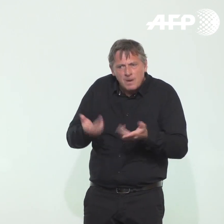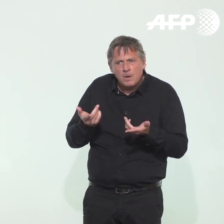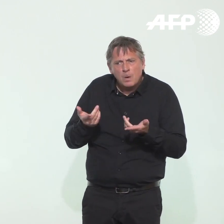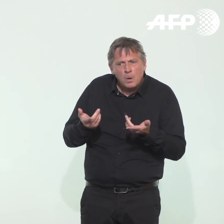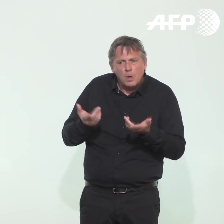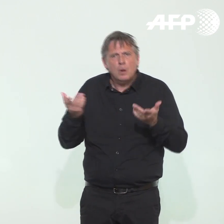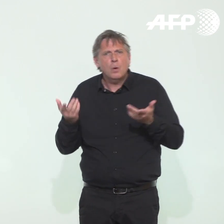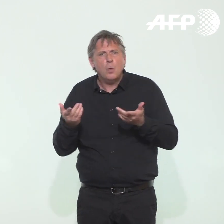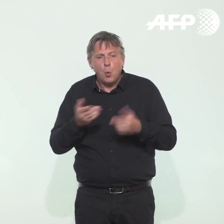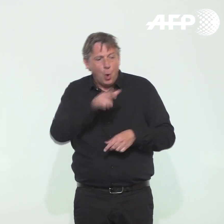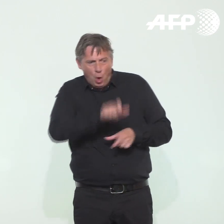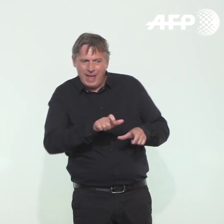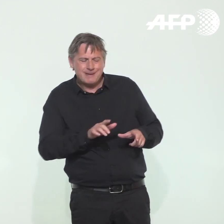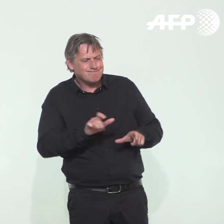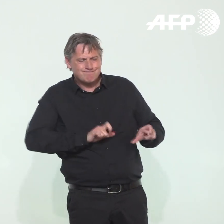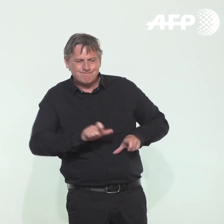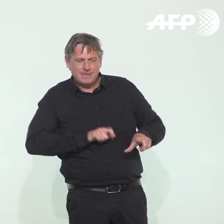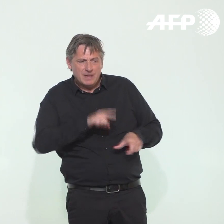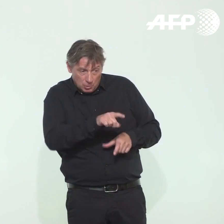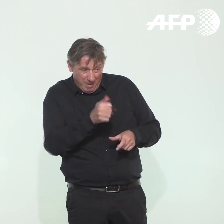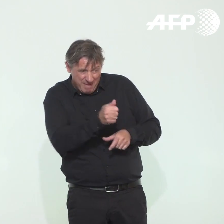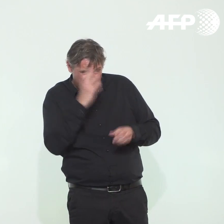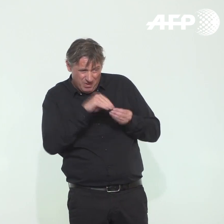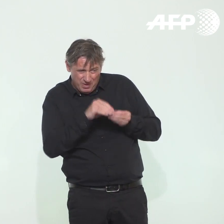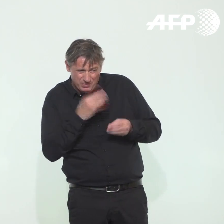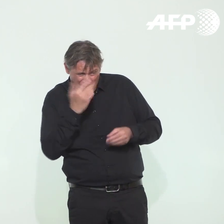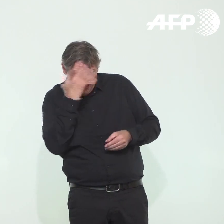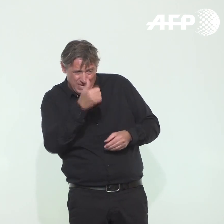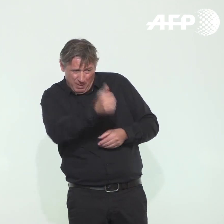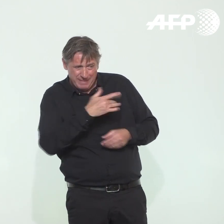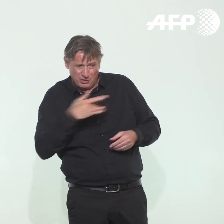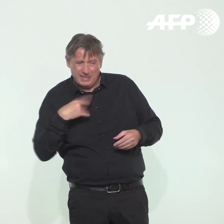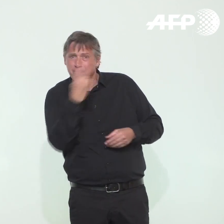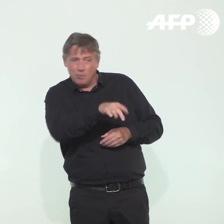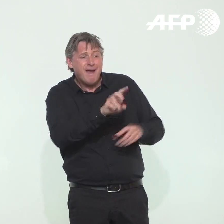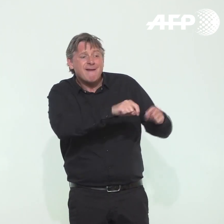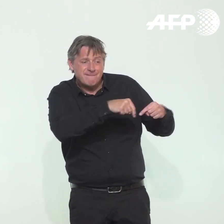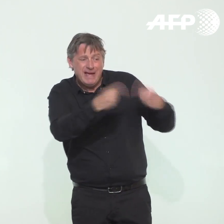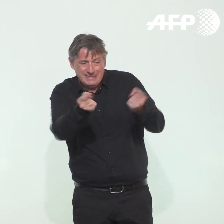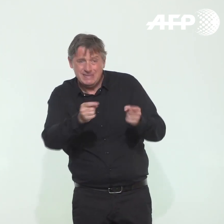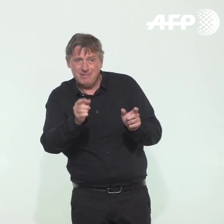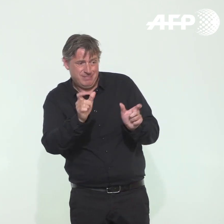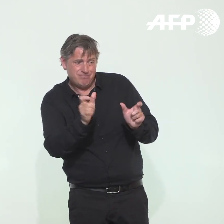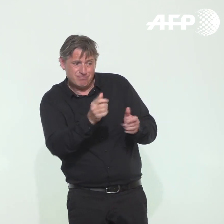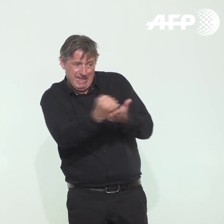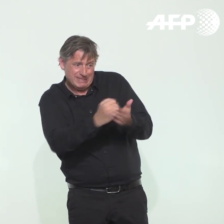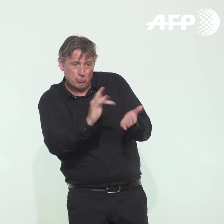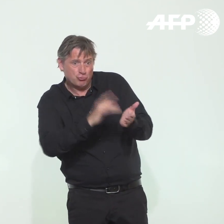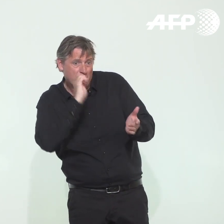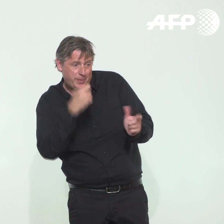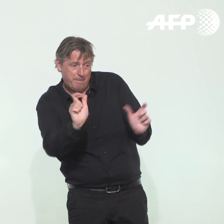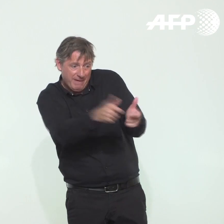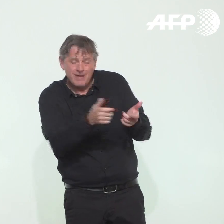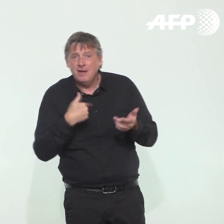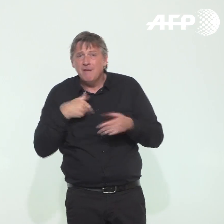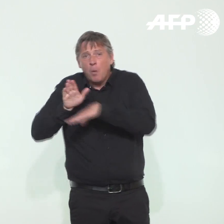son collègue de bureau en disant si tu te poses la question, si tu es inquiet, vas-y, ce sera une démarche solidaire, sera une démarche collective